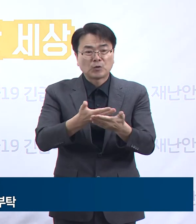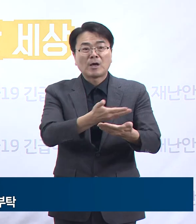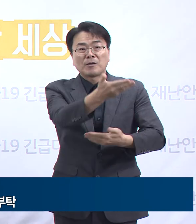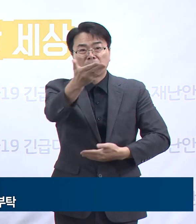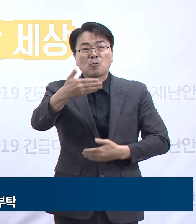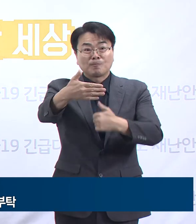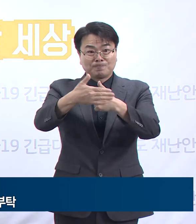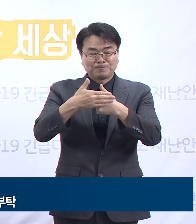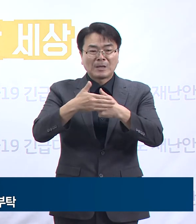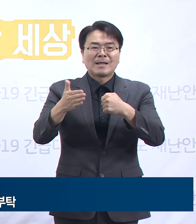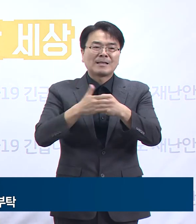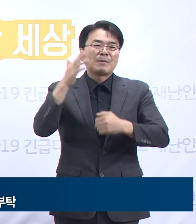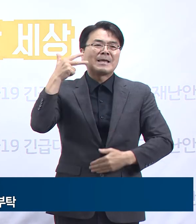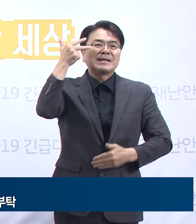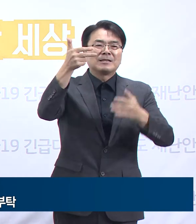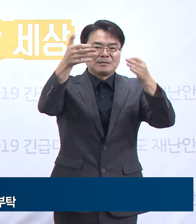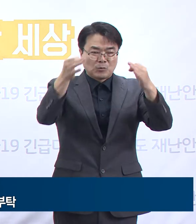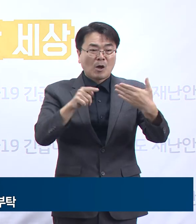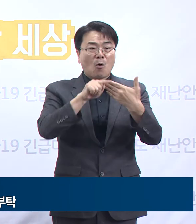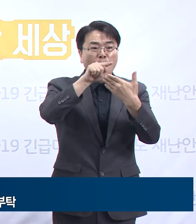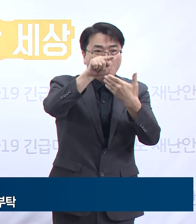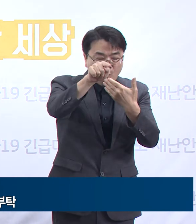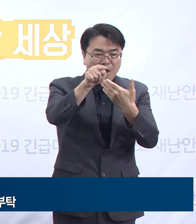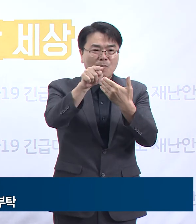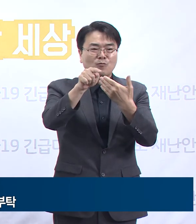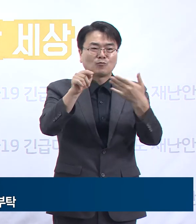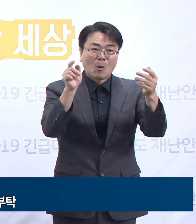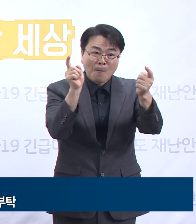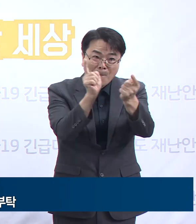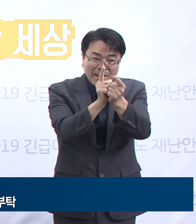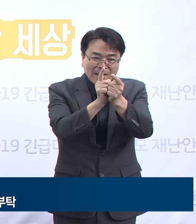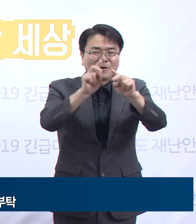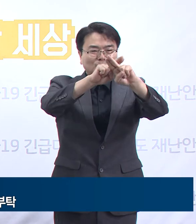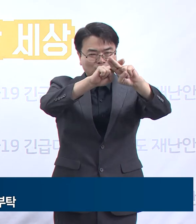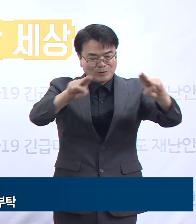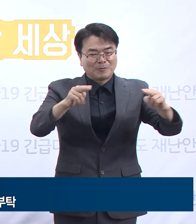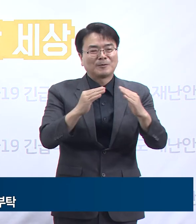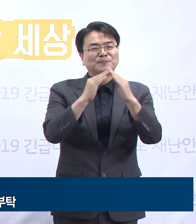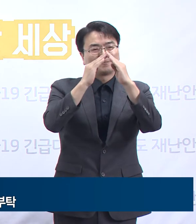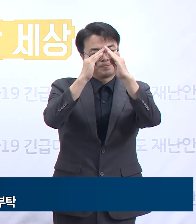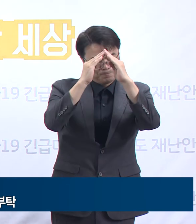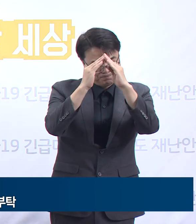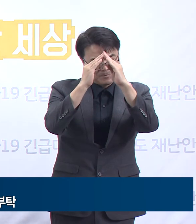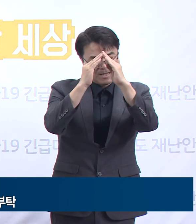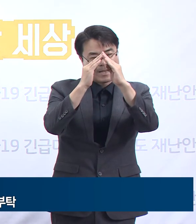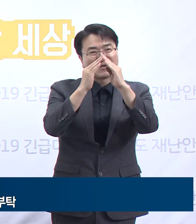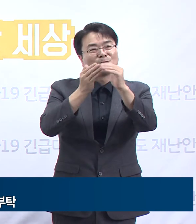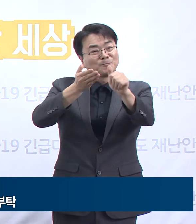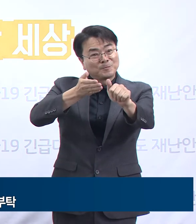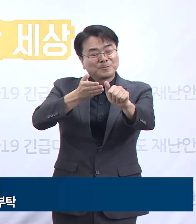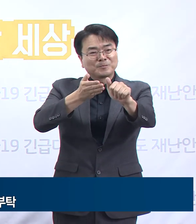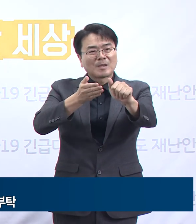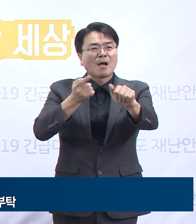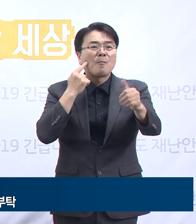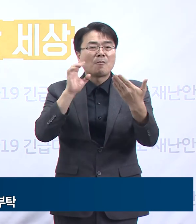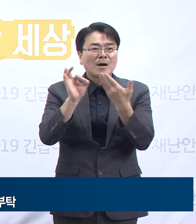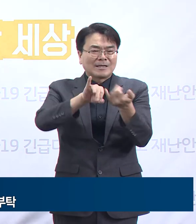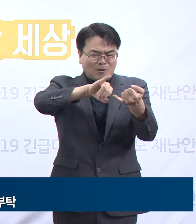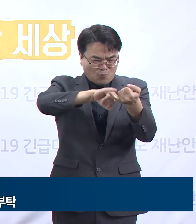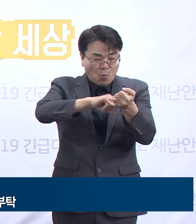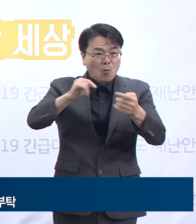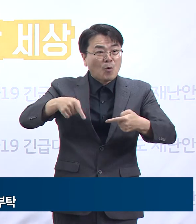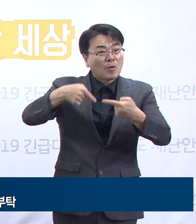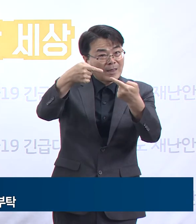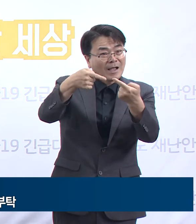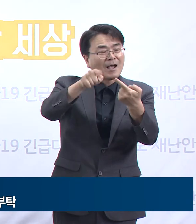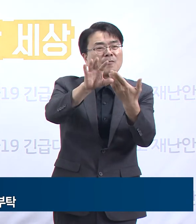이번 일주일도 외출과 모임을 취소하고 가급적 집에 머물러 주시기를 부탁드립니다. 불가피하게 외출을 할 경우